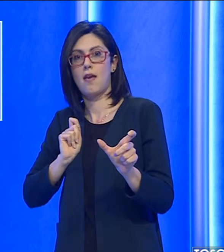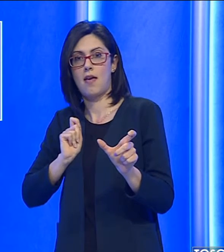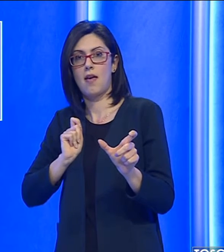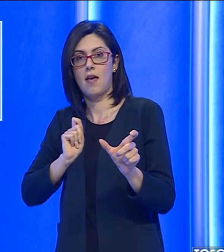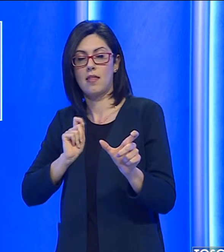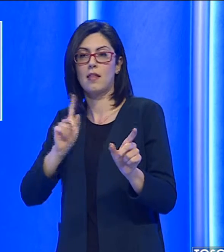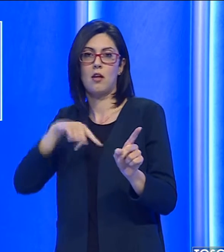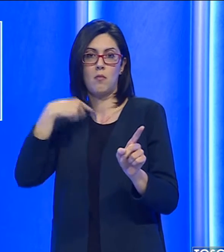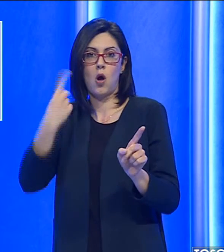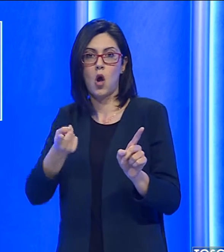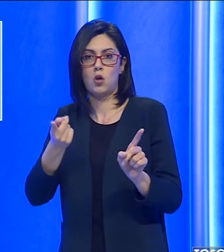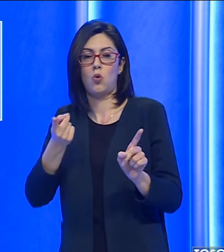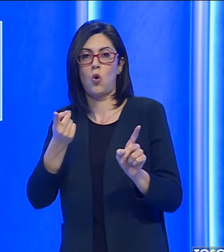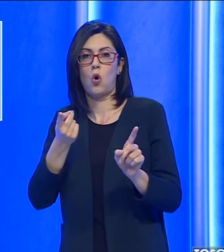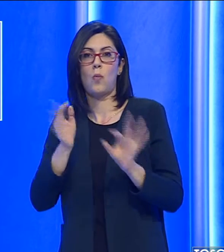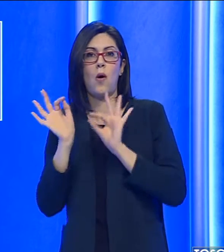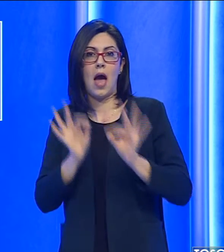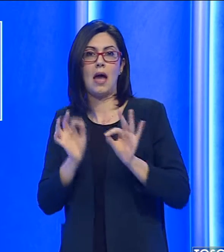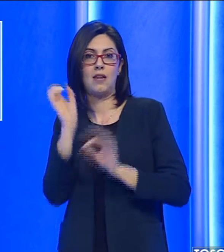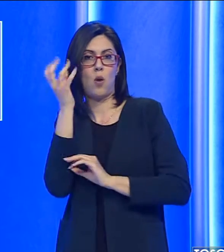all'arrivo dell'automedica.